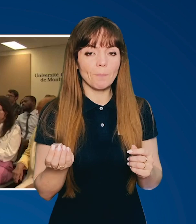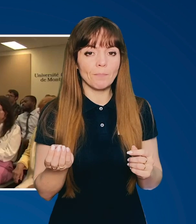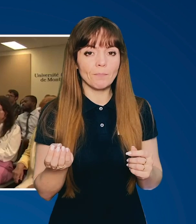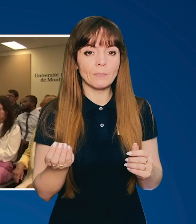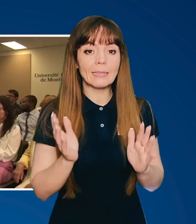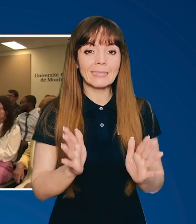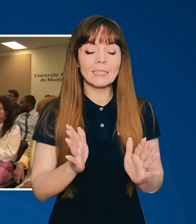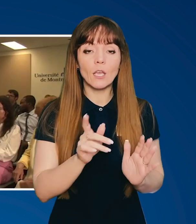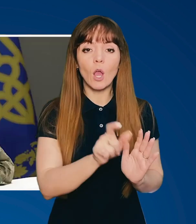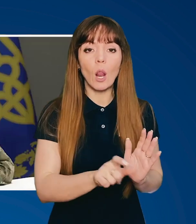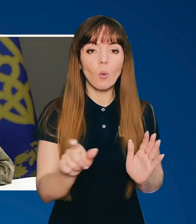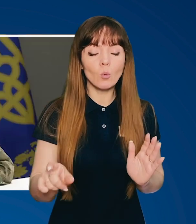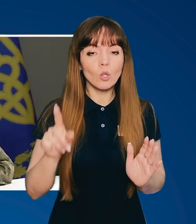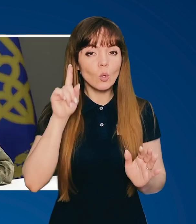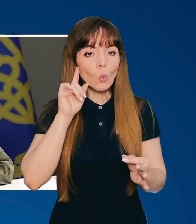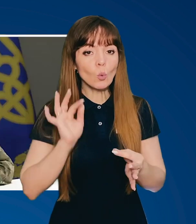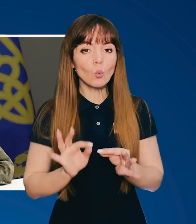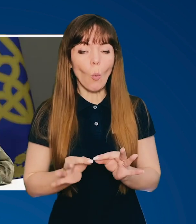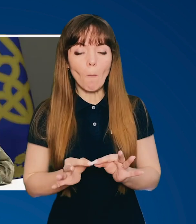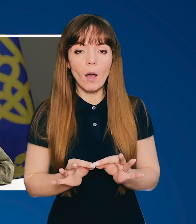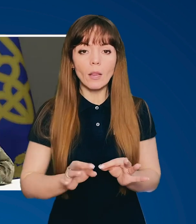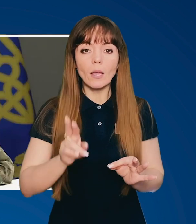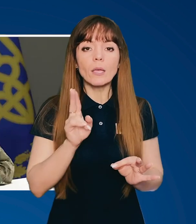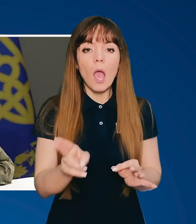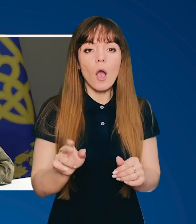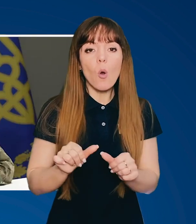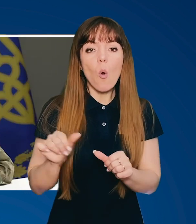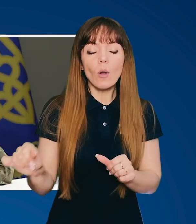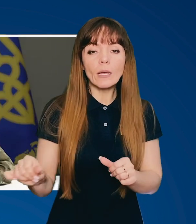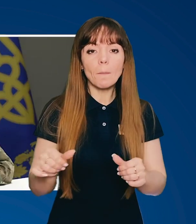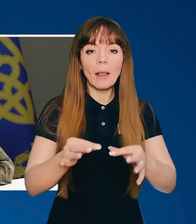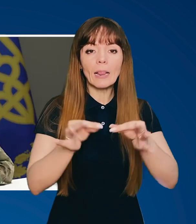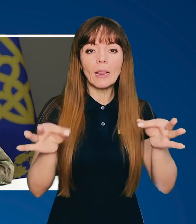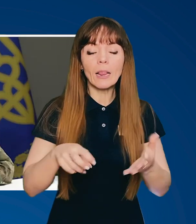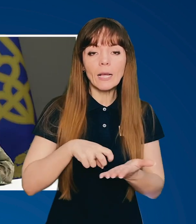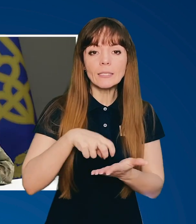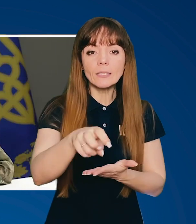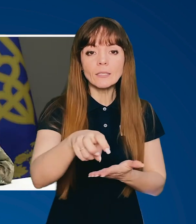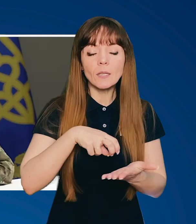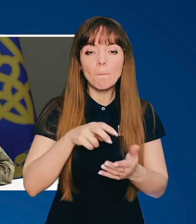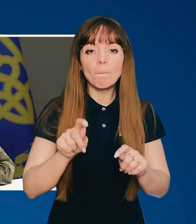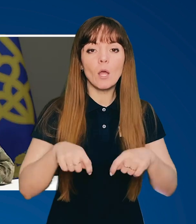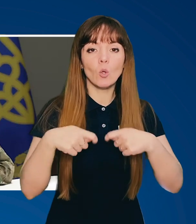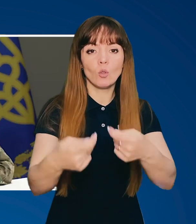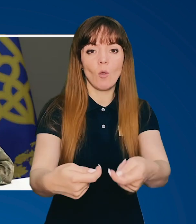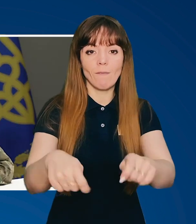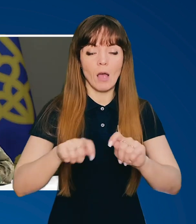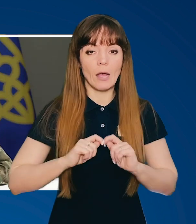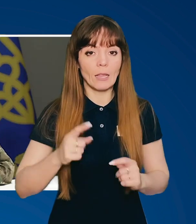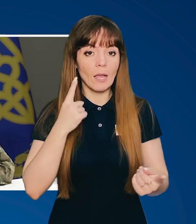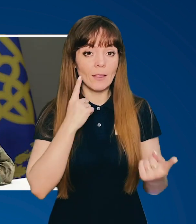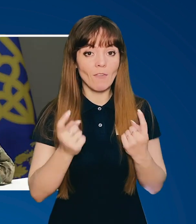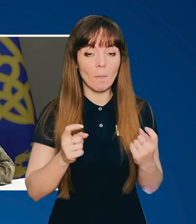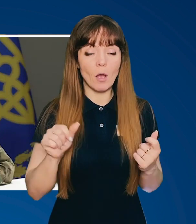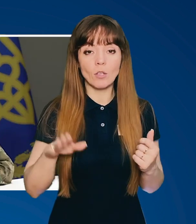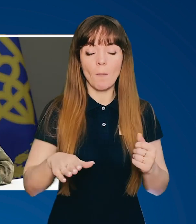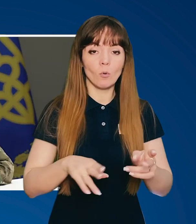ще тільки люди думали, як окрім листів один одному передавати інформацію. А потім